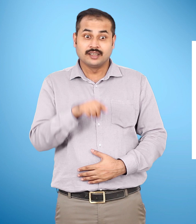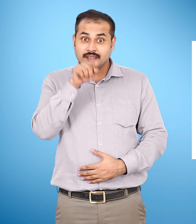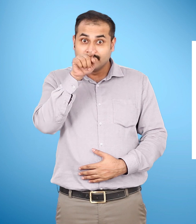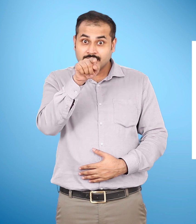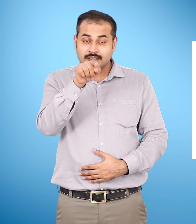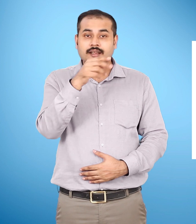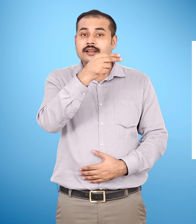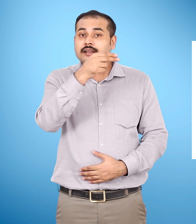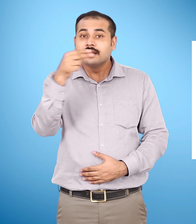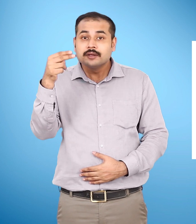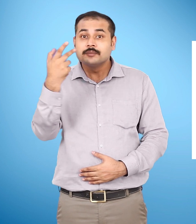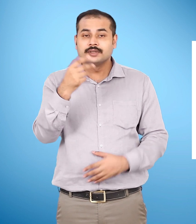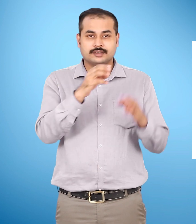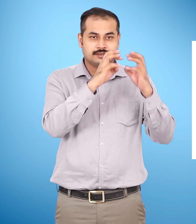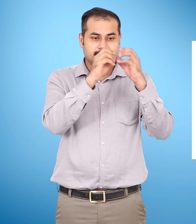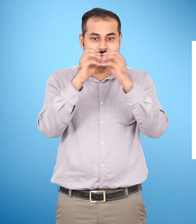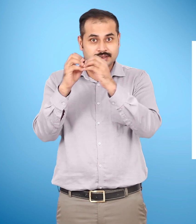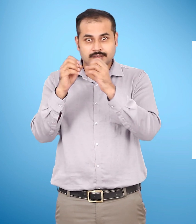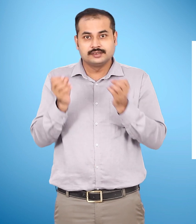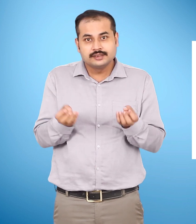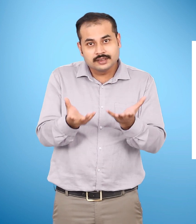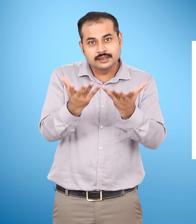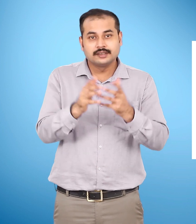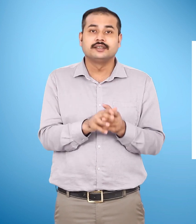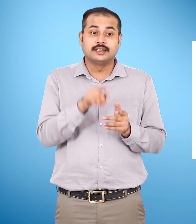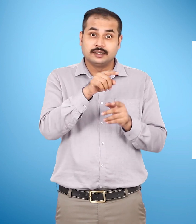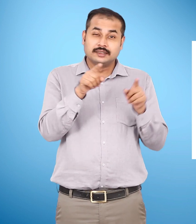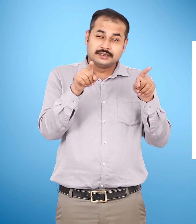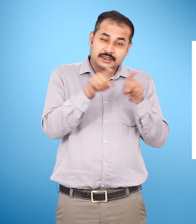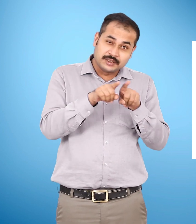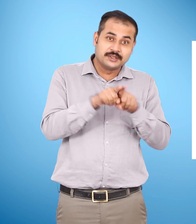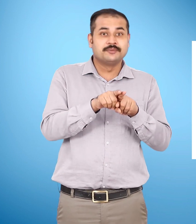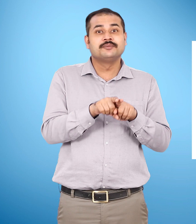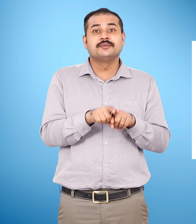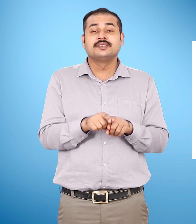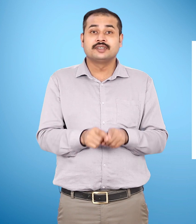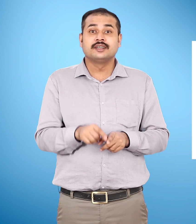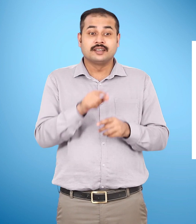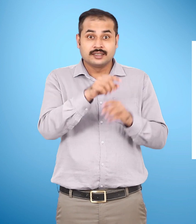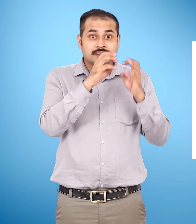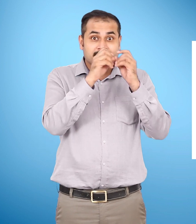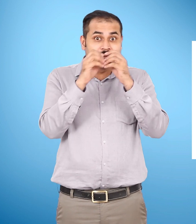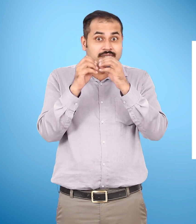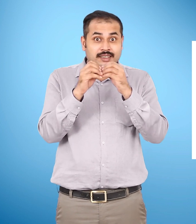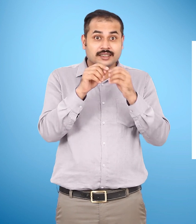तुम्हारा नाम किस अक्षर से शुरू होता है? उस अक्षर से चार शब्द और लिखो